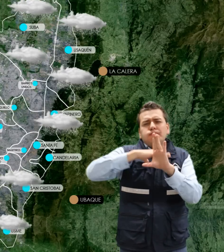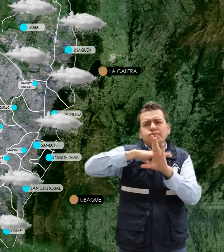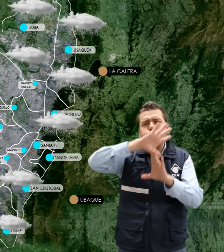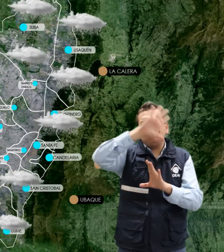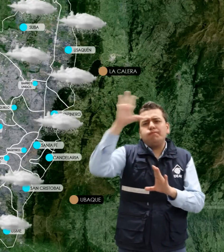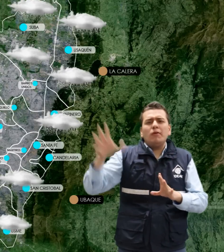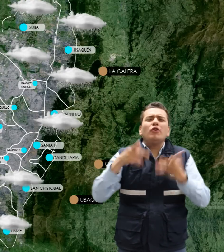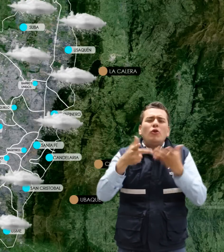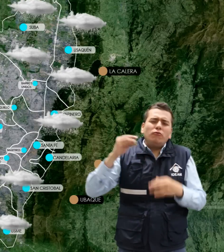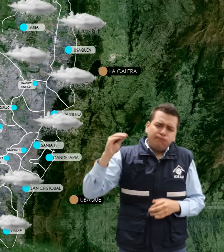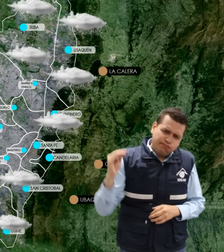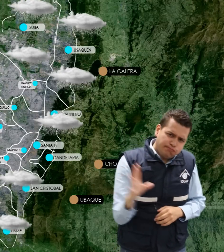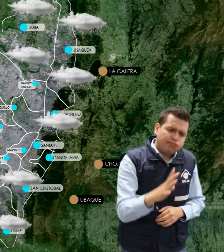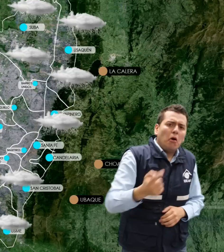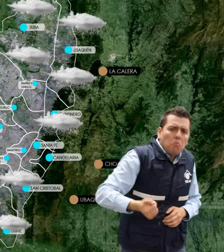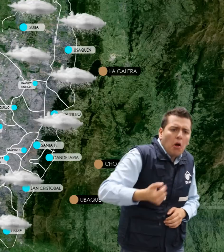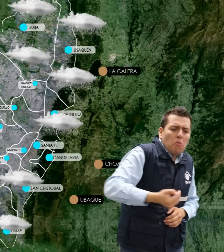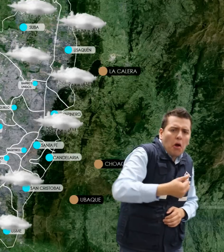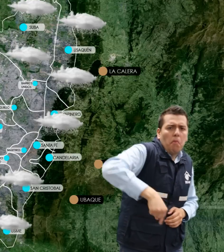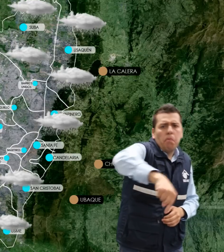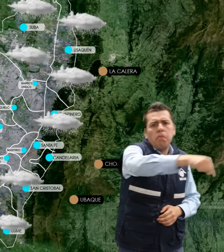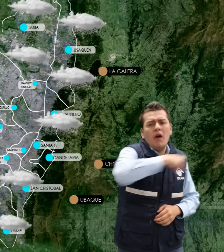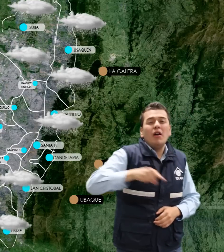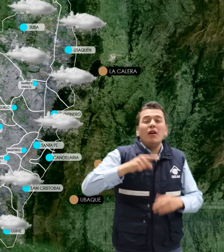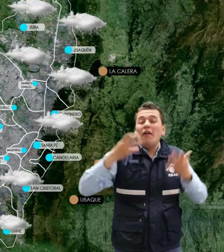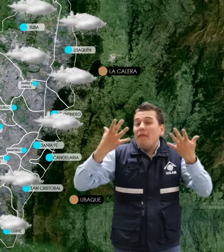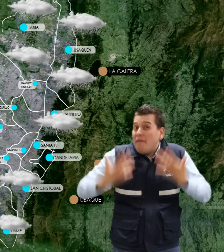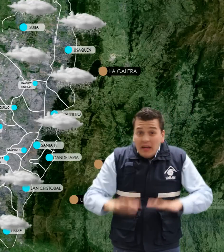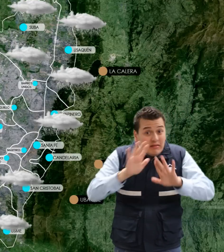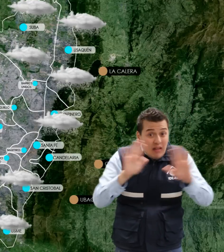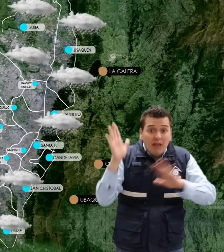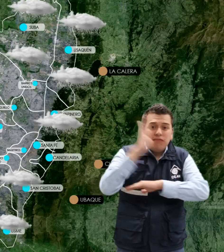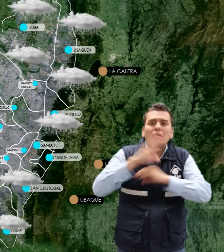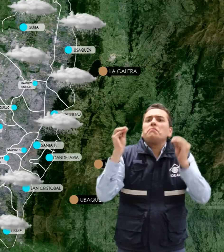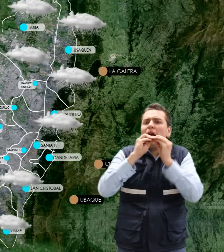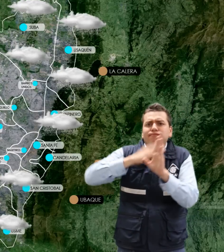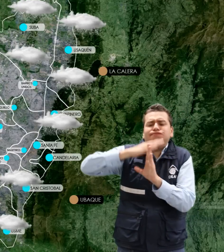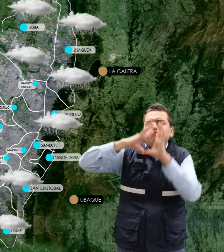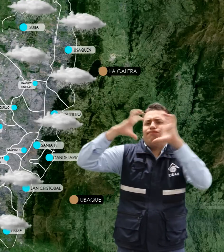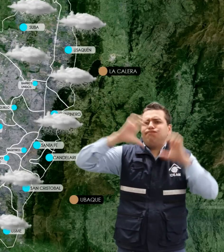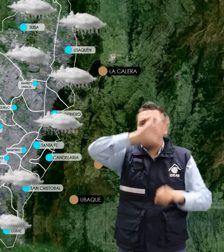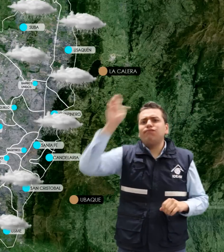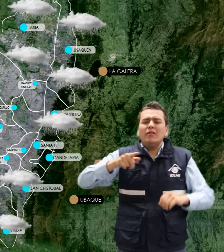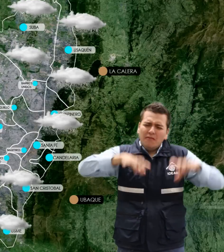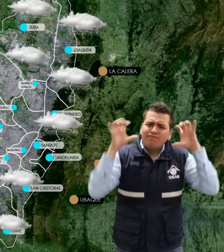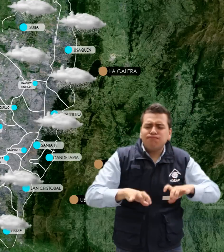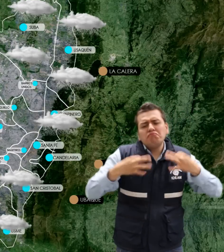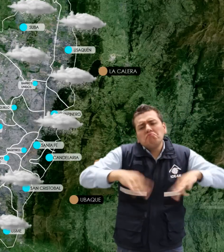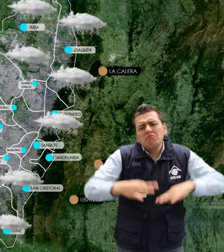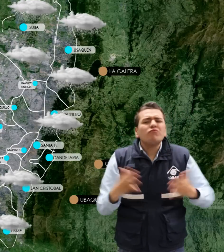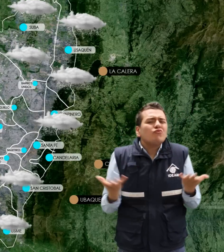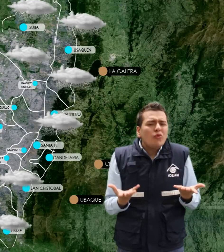intervalos soleados. Finalizando la jornada, se prevé nuevamente incremento de la nociedad con precipitaciones ligeras, especialmente